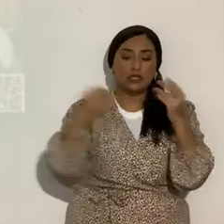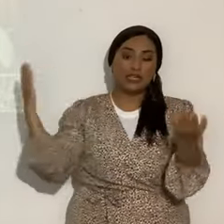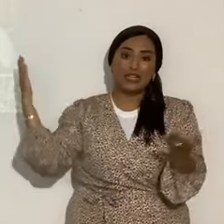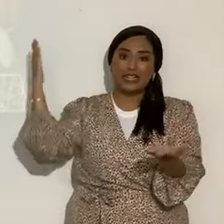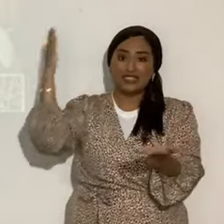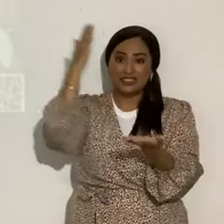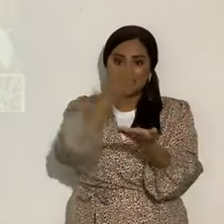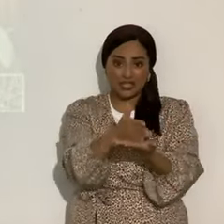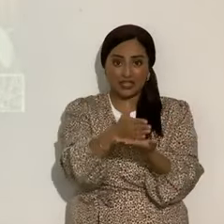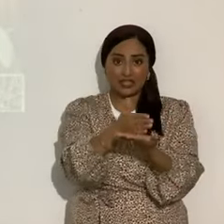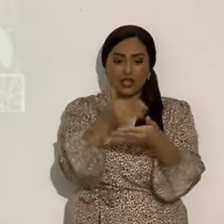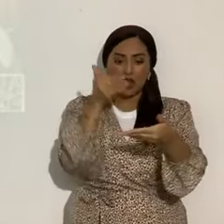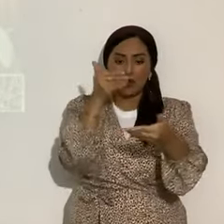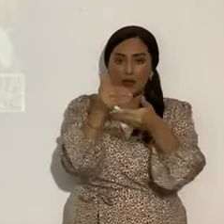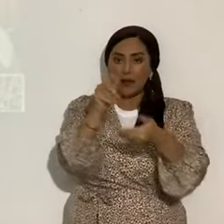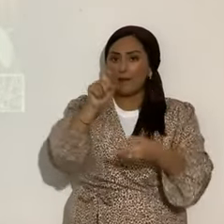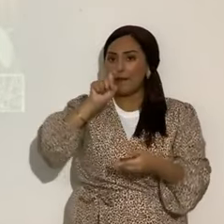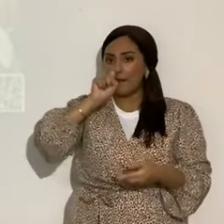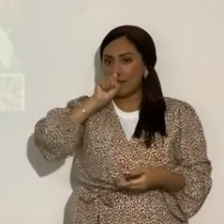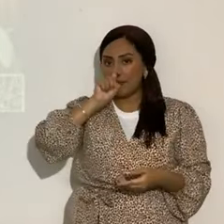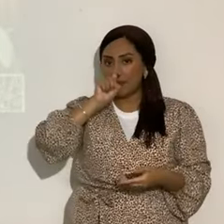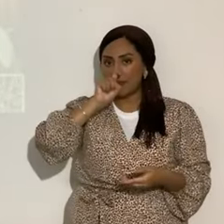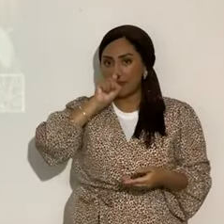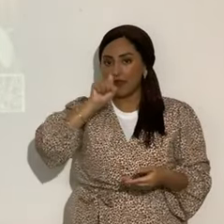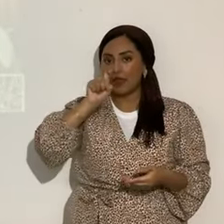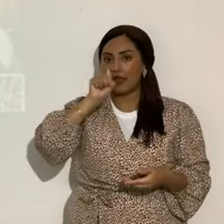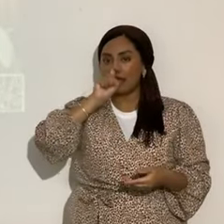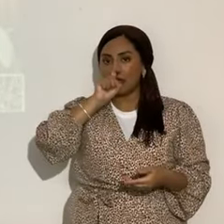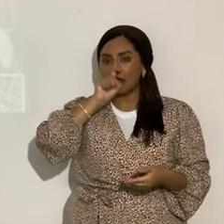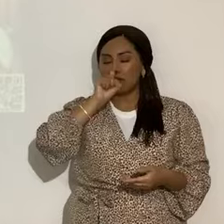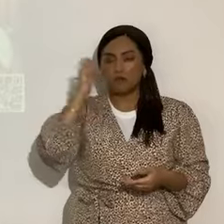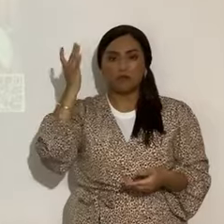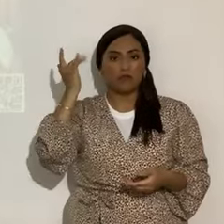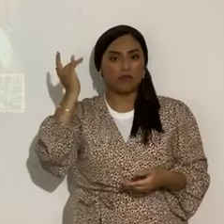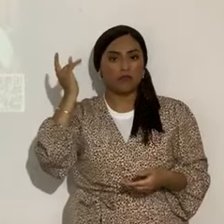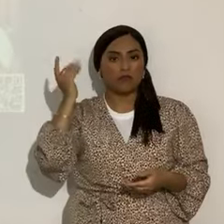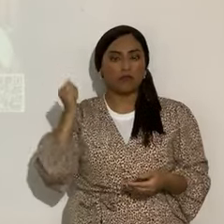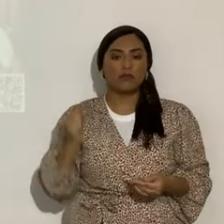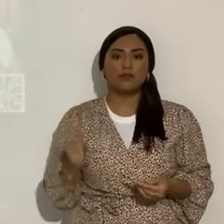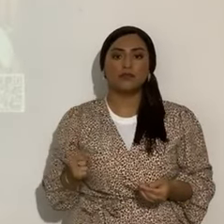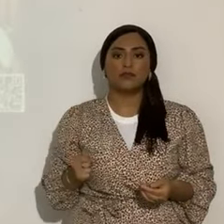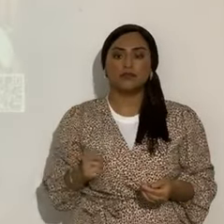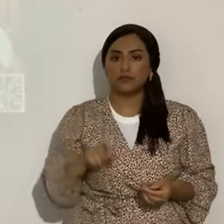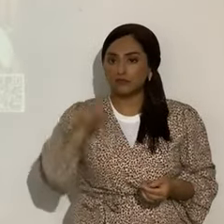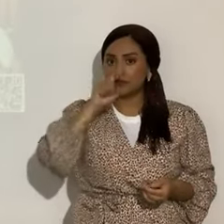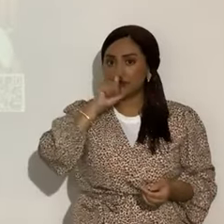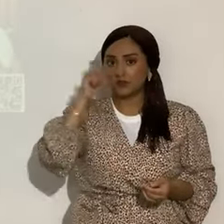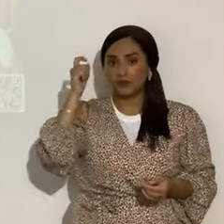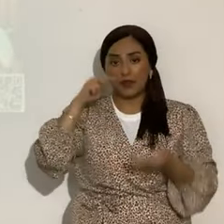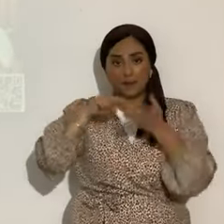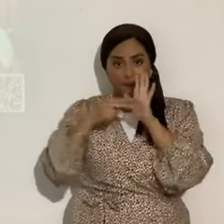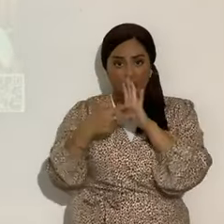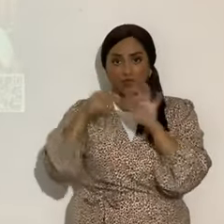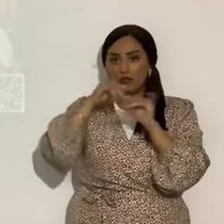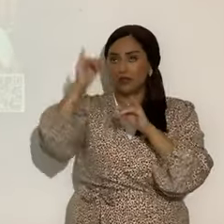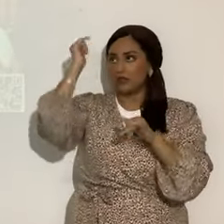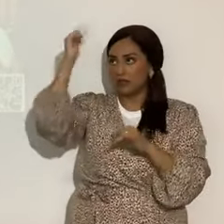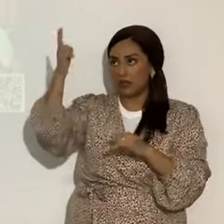águila. La constelación del águila. El águila representa al Todopoderoso. Deuteronomio